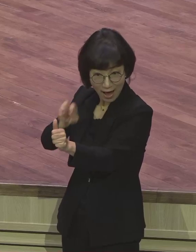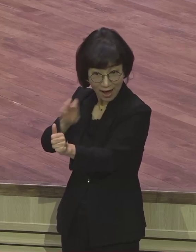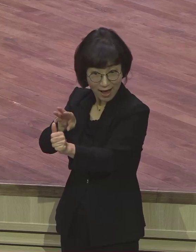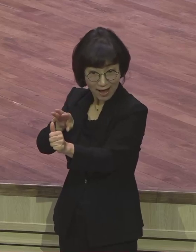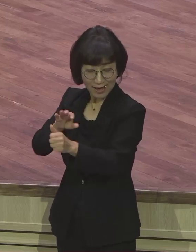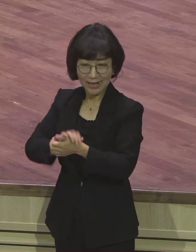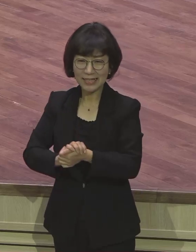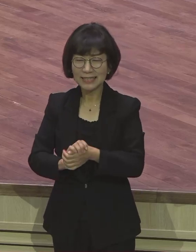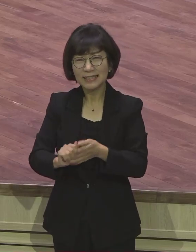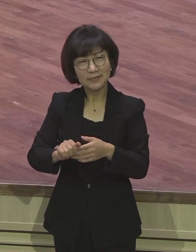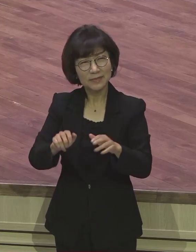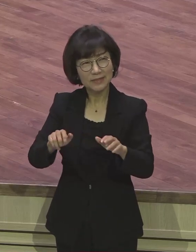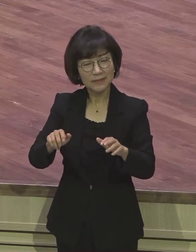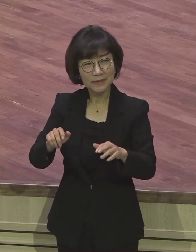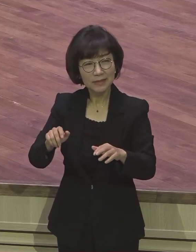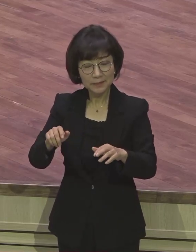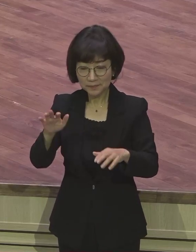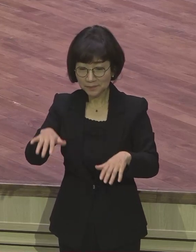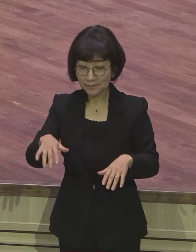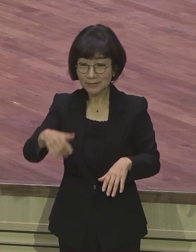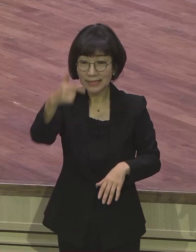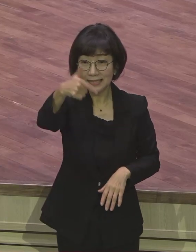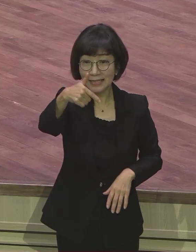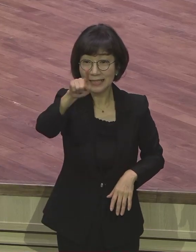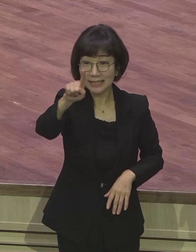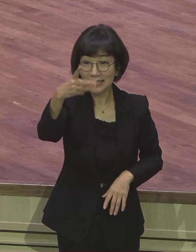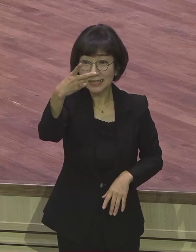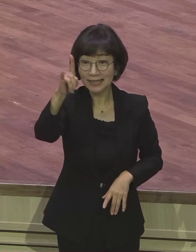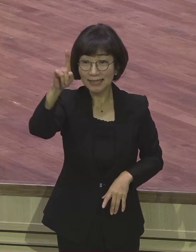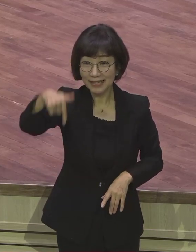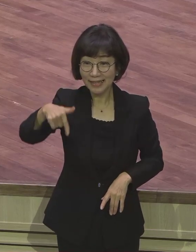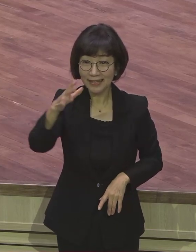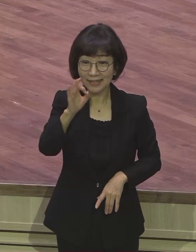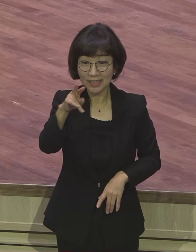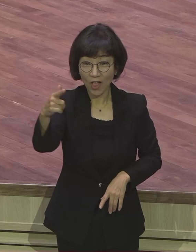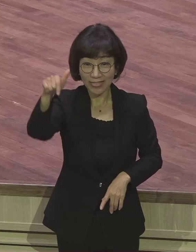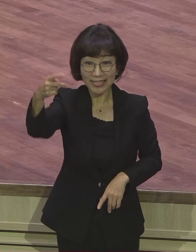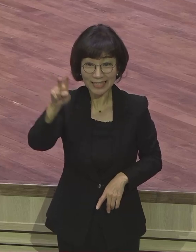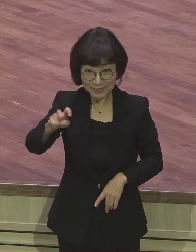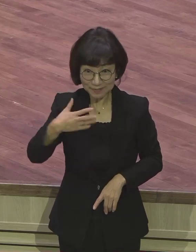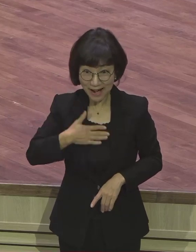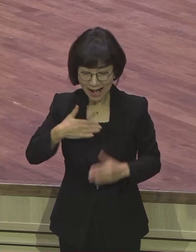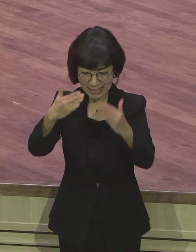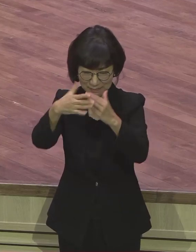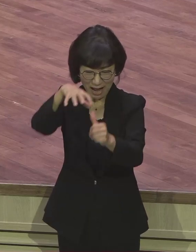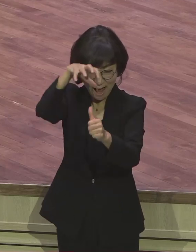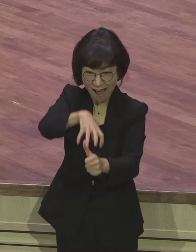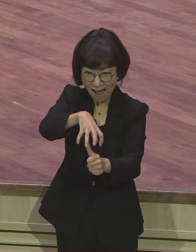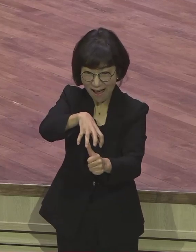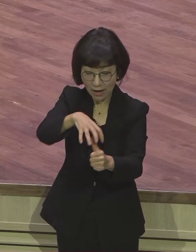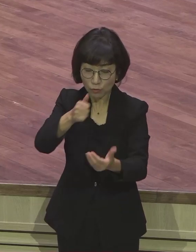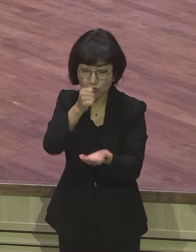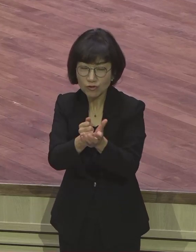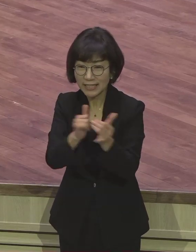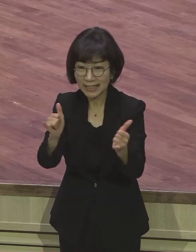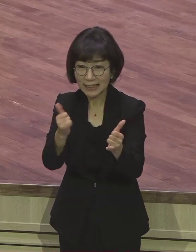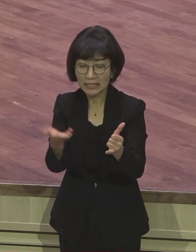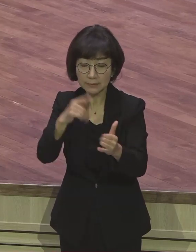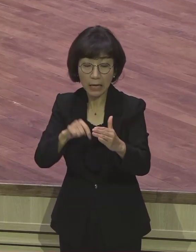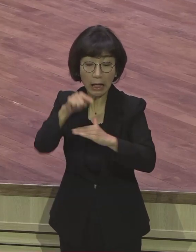말하면 그 당시로서는 가택연금 상태 그렇게 볼 수 있습니다. 죄수지만은 자유롭게 그렇게 복음을